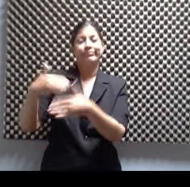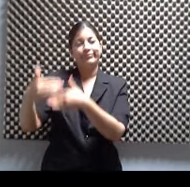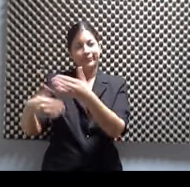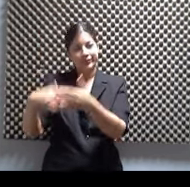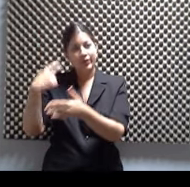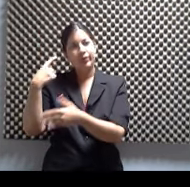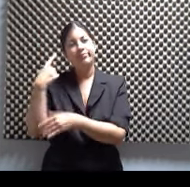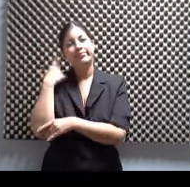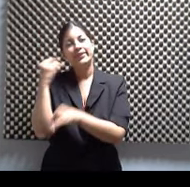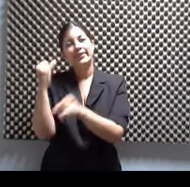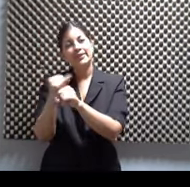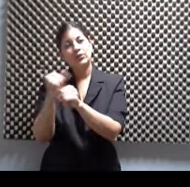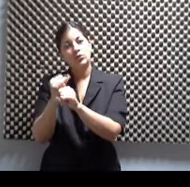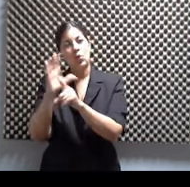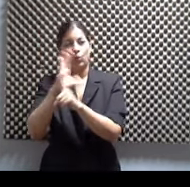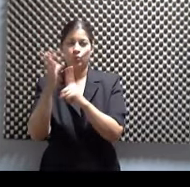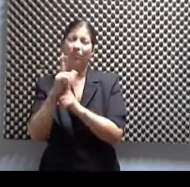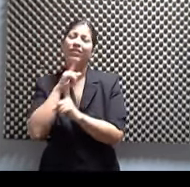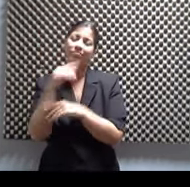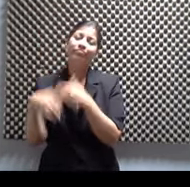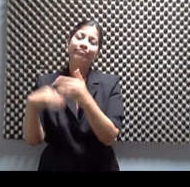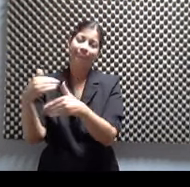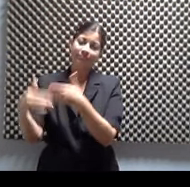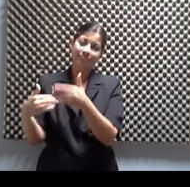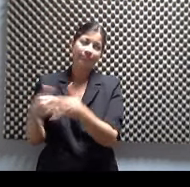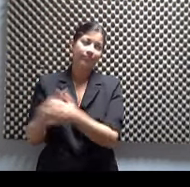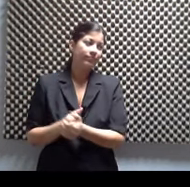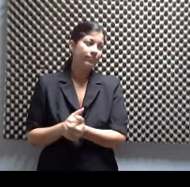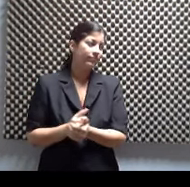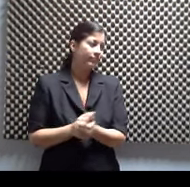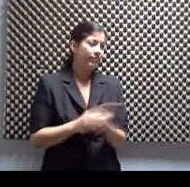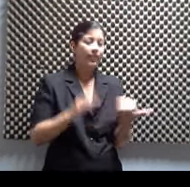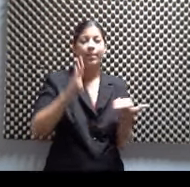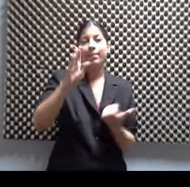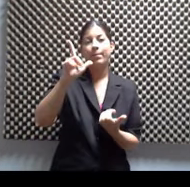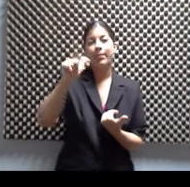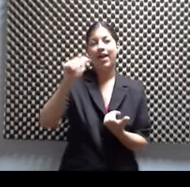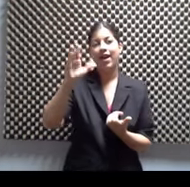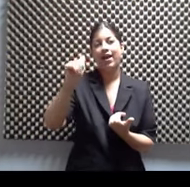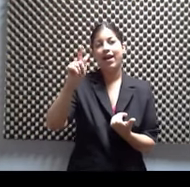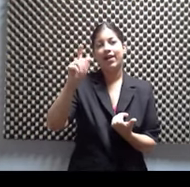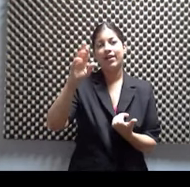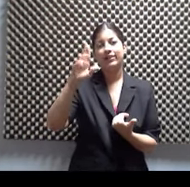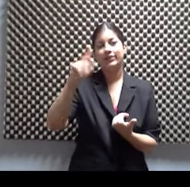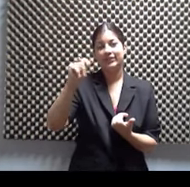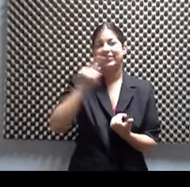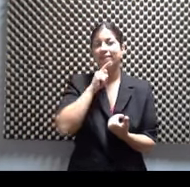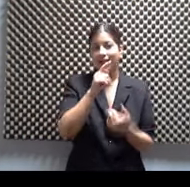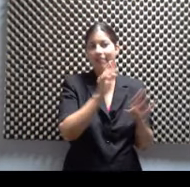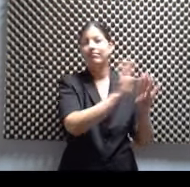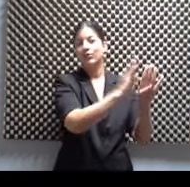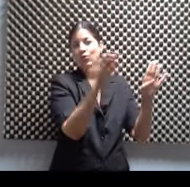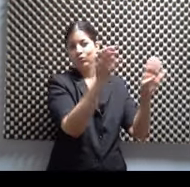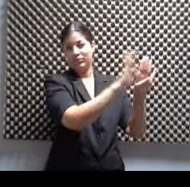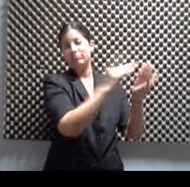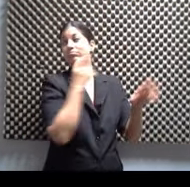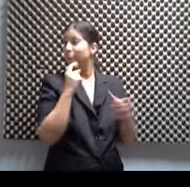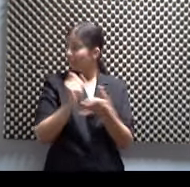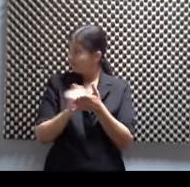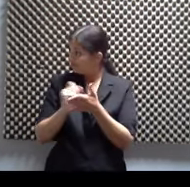Cultura que eso lleva su O sea, que Placard es eso. Es armario. Mira. Armario. Apúntalo ahí. Mira, apúntalo, Reina. Placard.